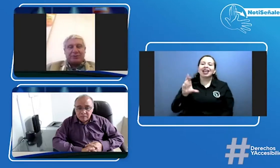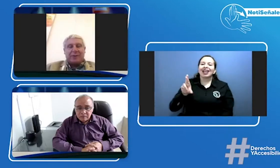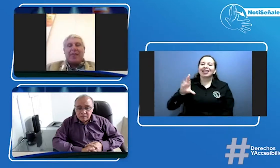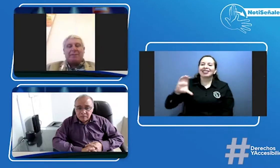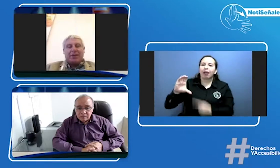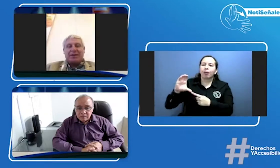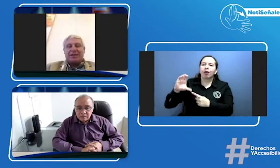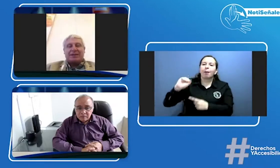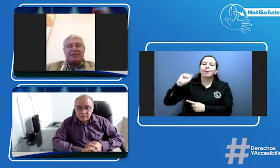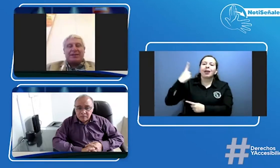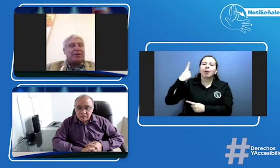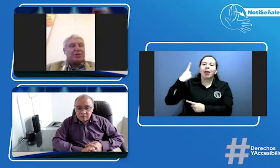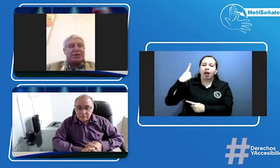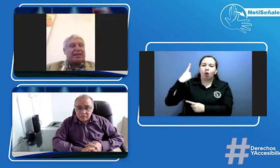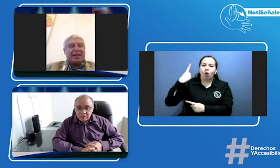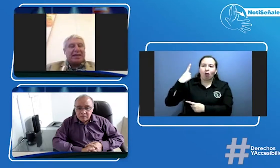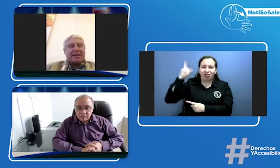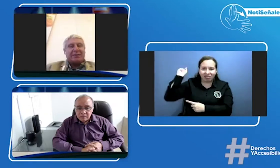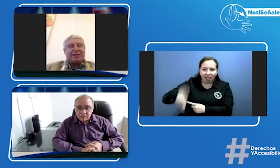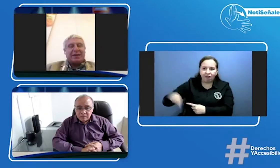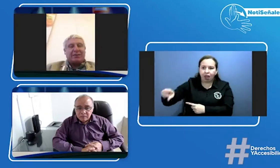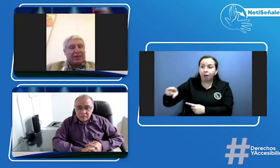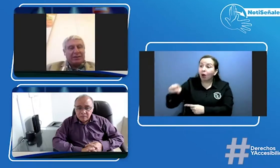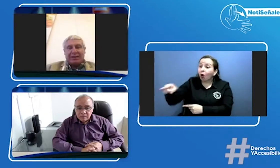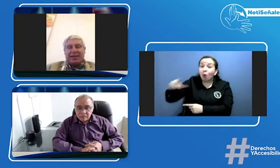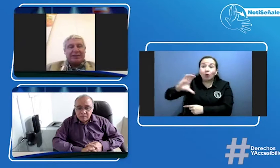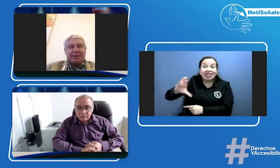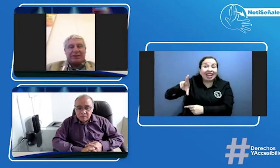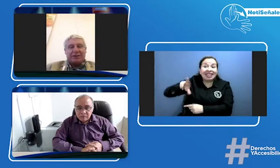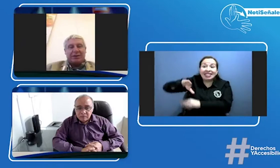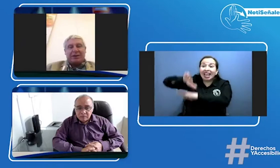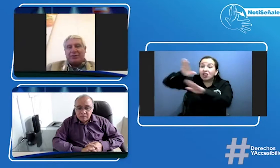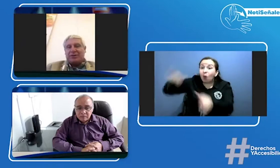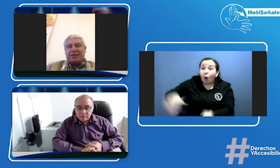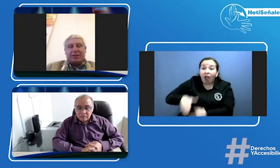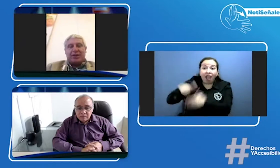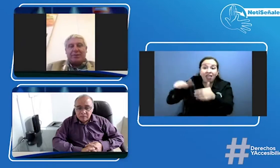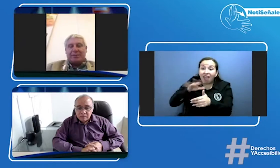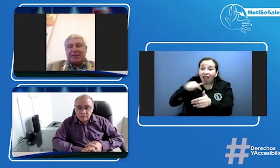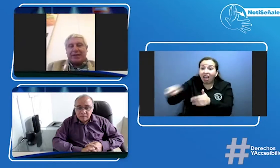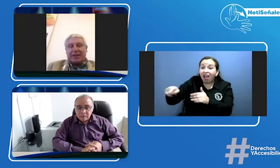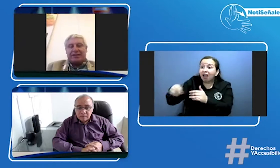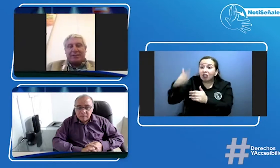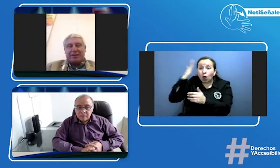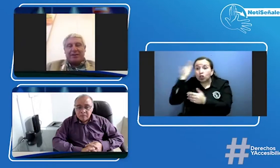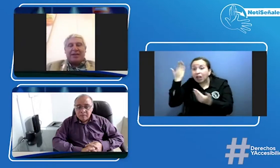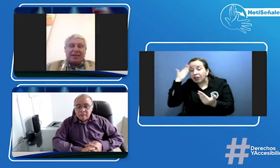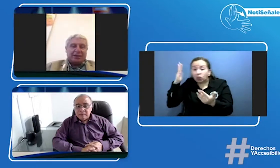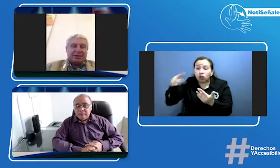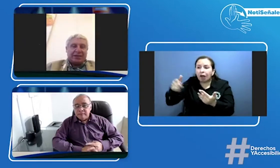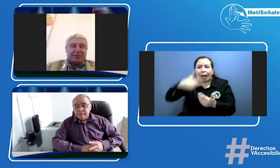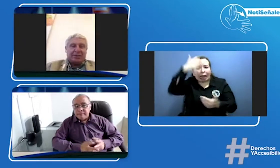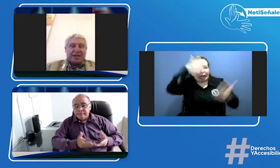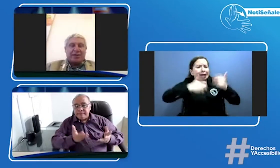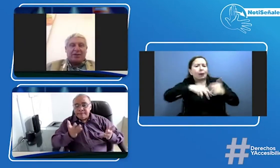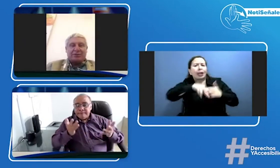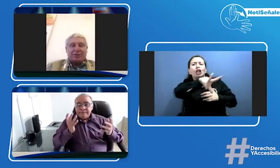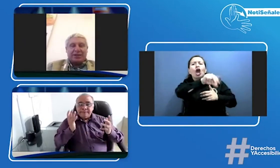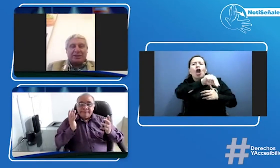pero allí el CDC como no tiene nada reglamentado ni nada establecido pues hoy en no va a poder practicar el examen entonces esa persona va a quedar con la frustración